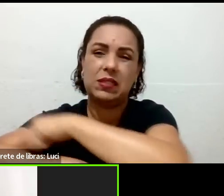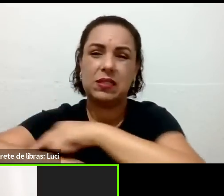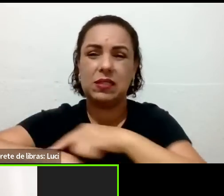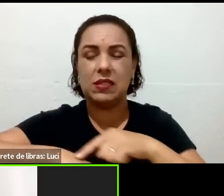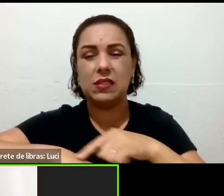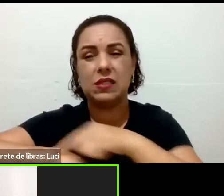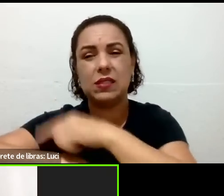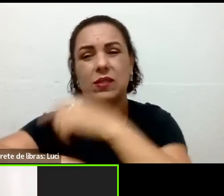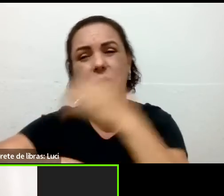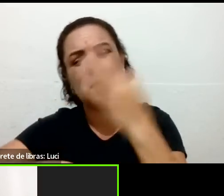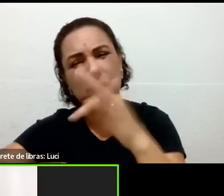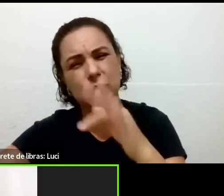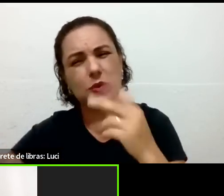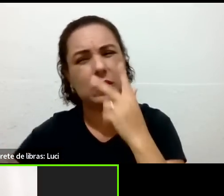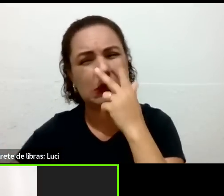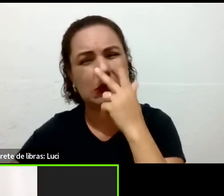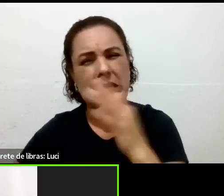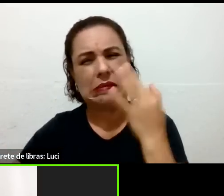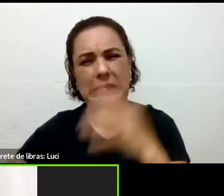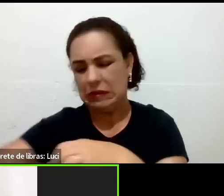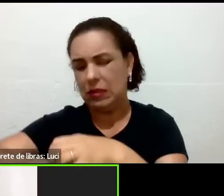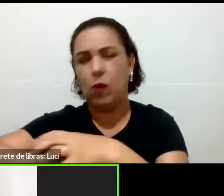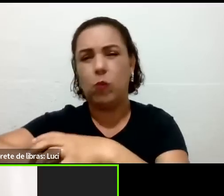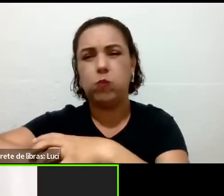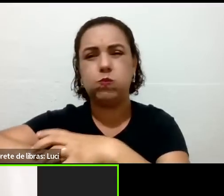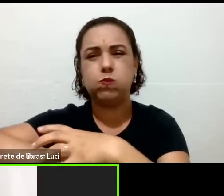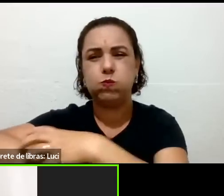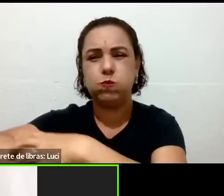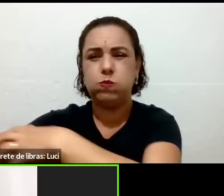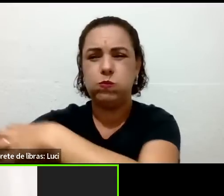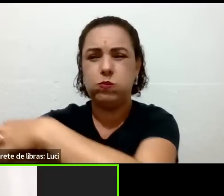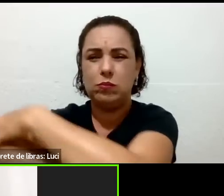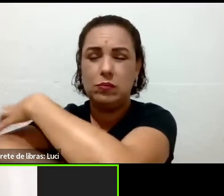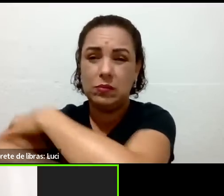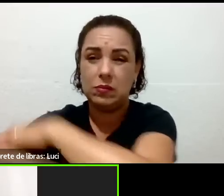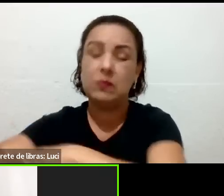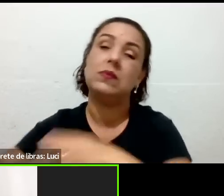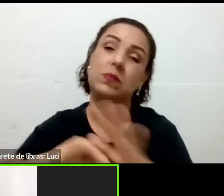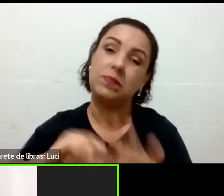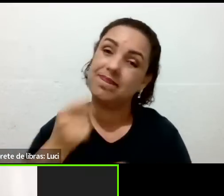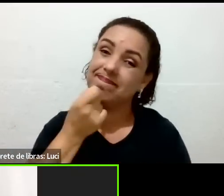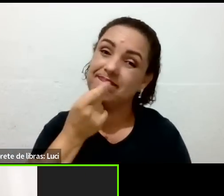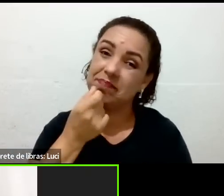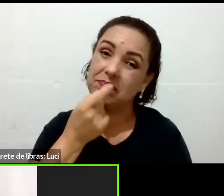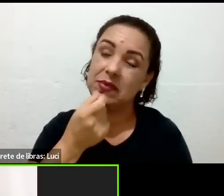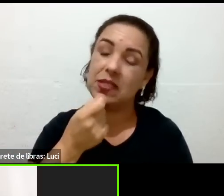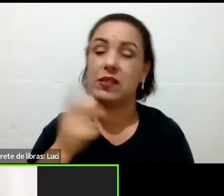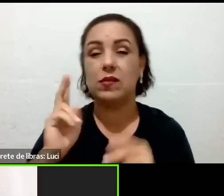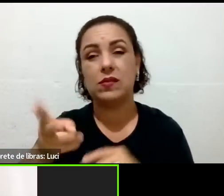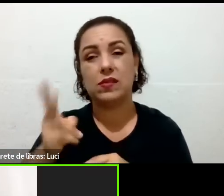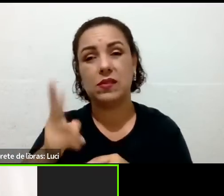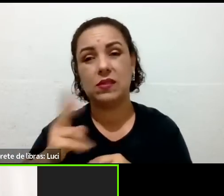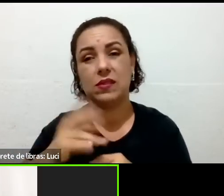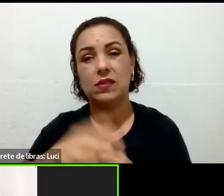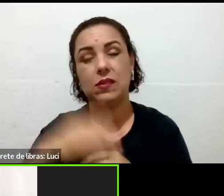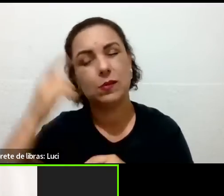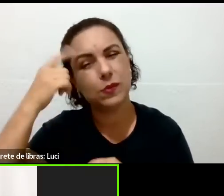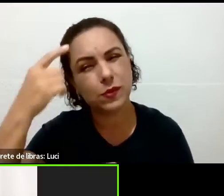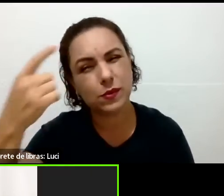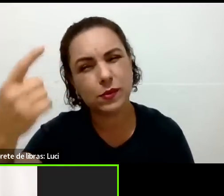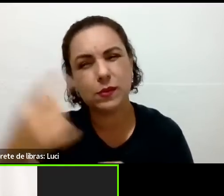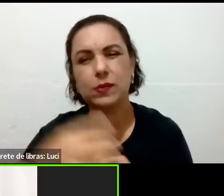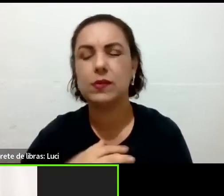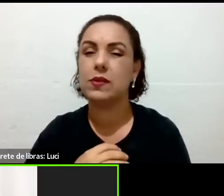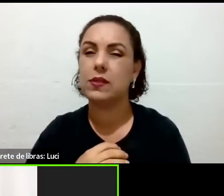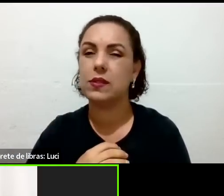estivesse tudo inflamado. Então, eu sempre tenho que estar tomando esses anti-inflamatórios, fora isso, ainda tem esses